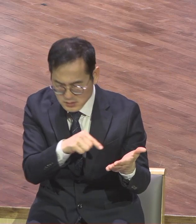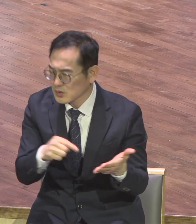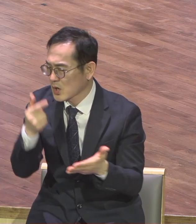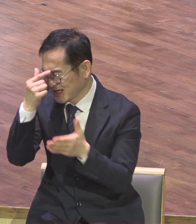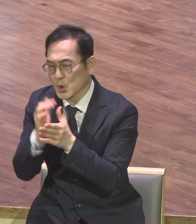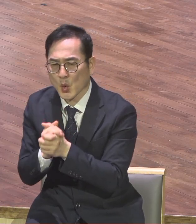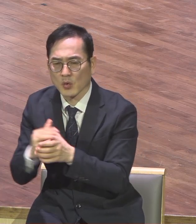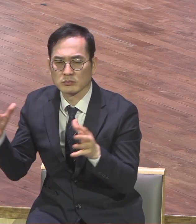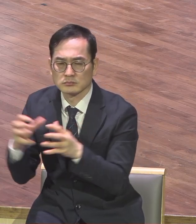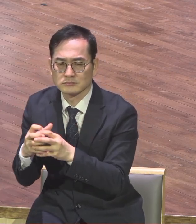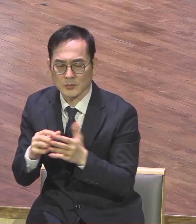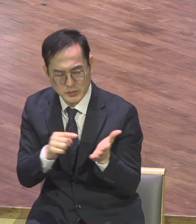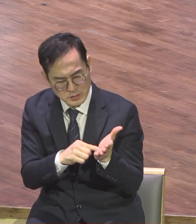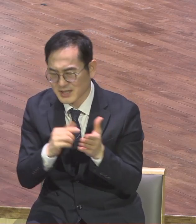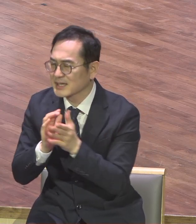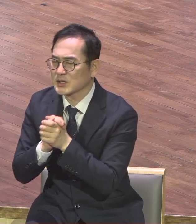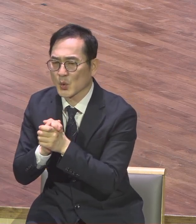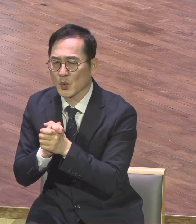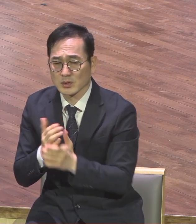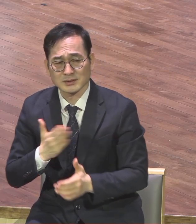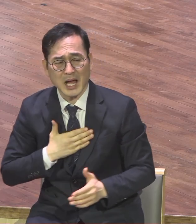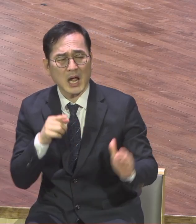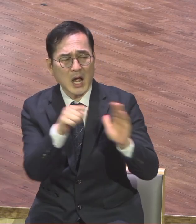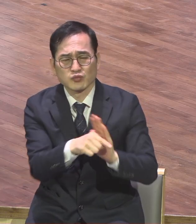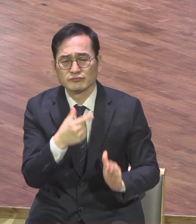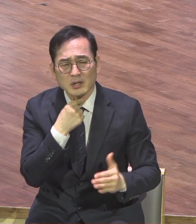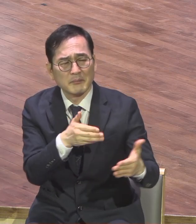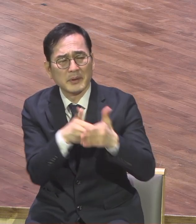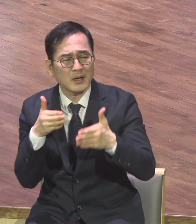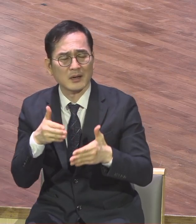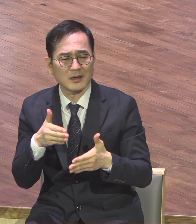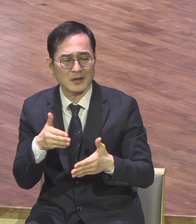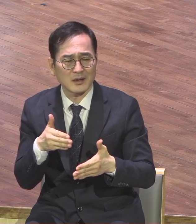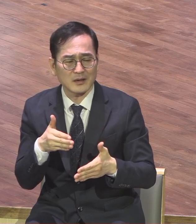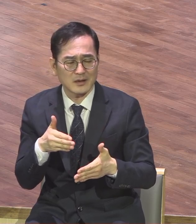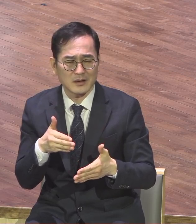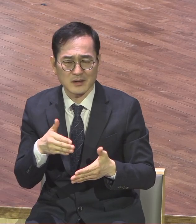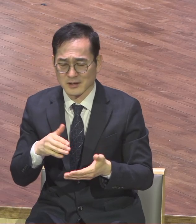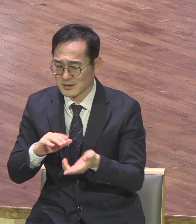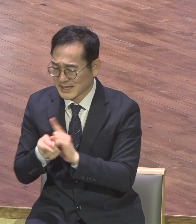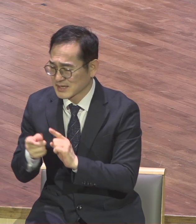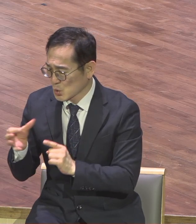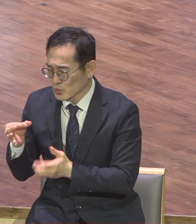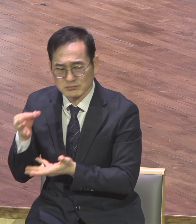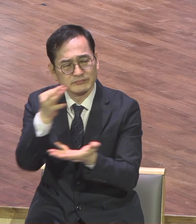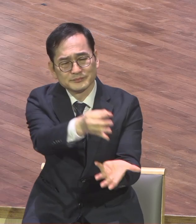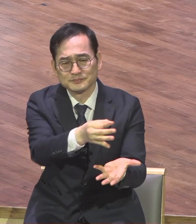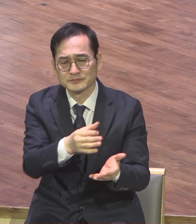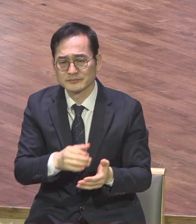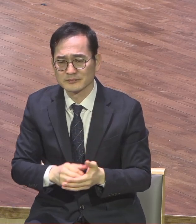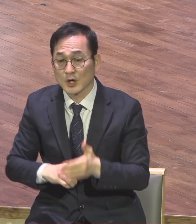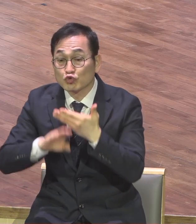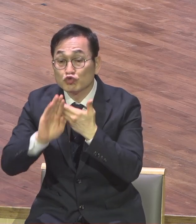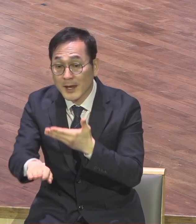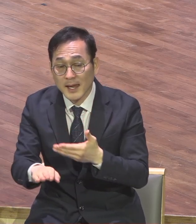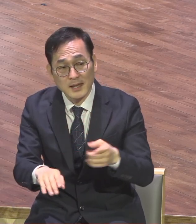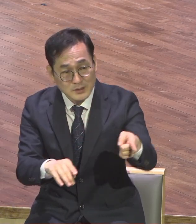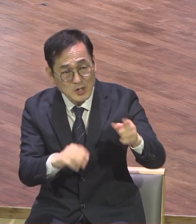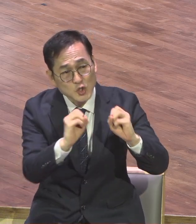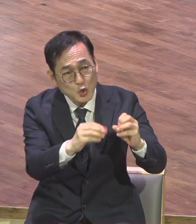자기들이 자기들이 갈 경비를 성격헌금을 드릴 정도가 아니고 가 있는 청년들을